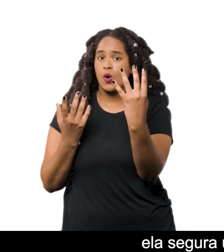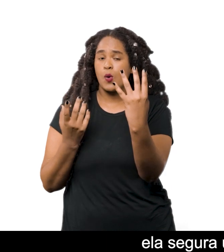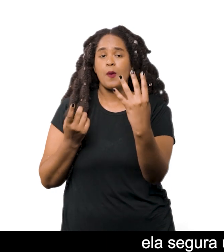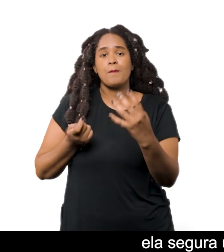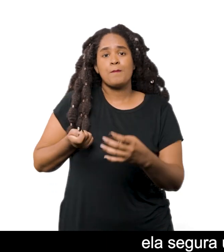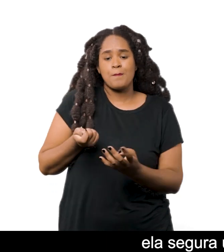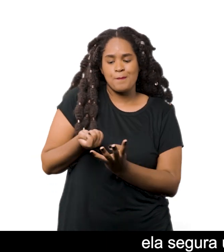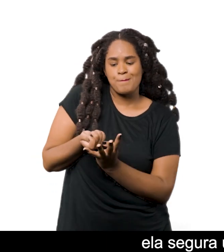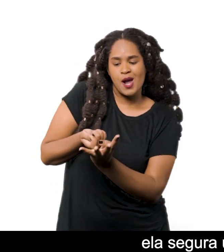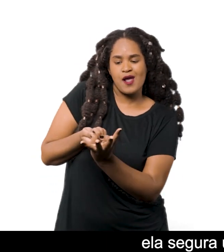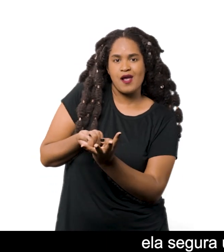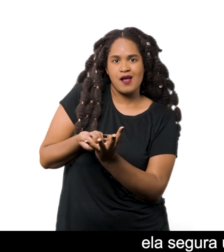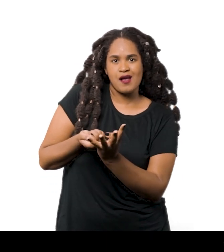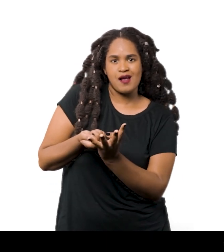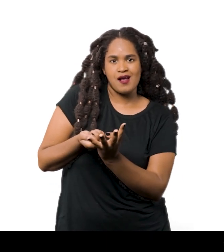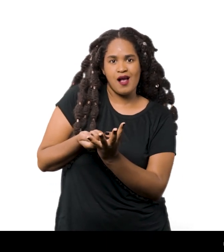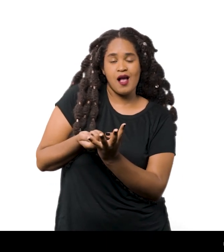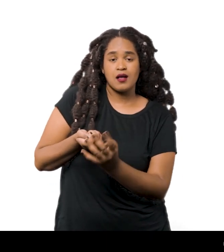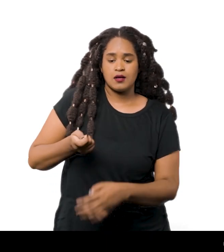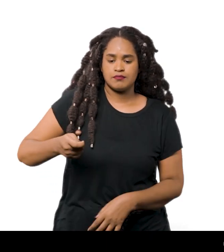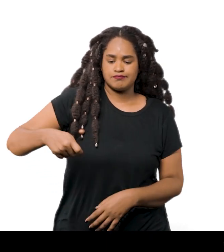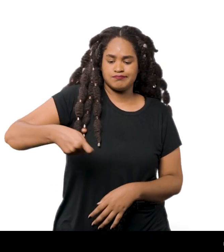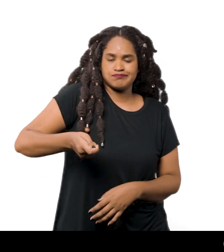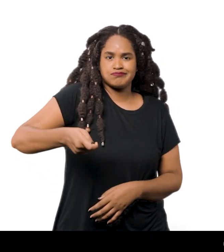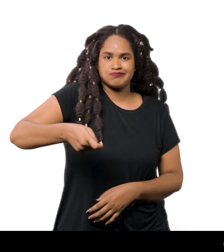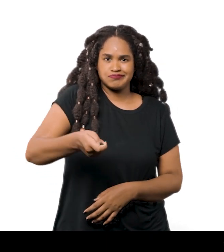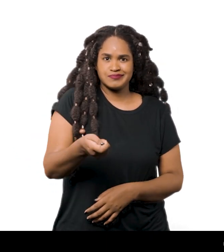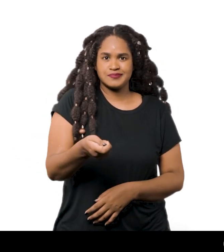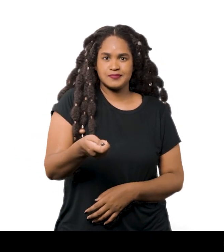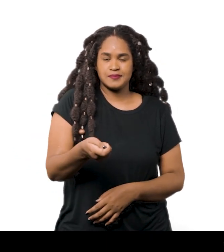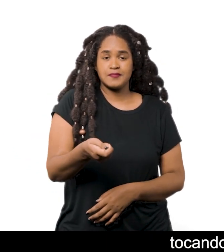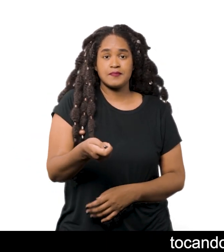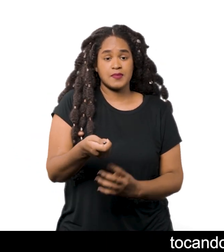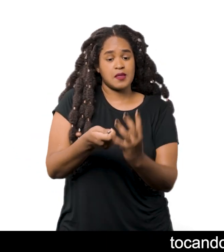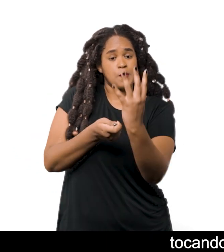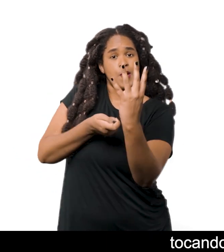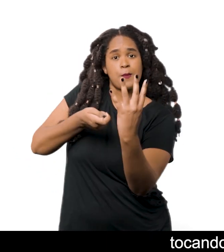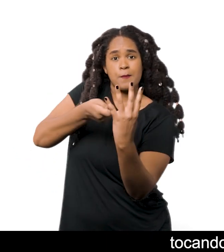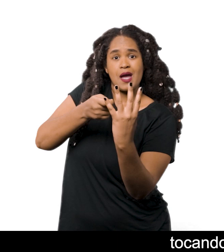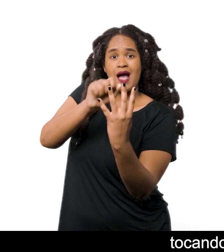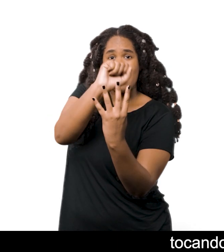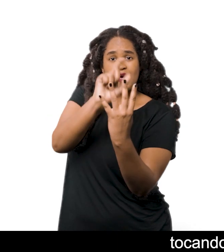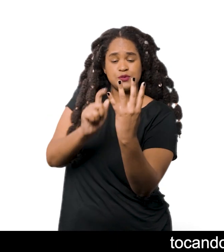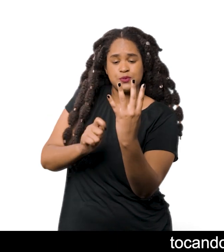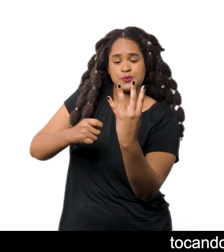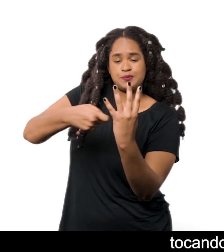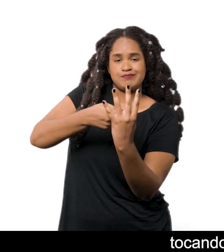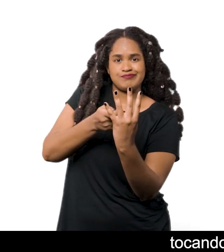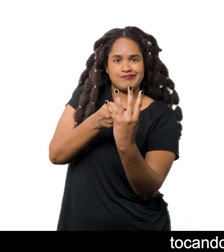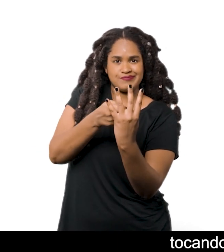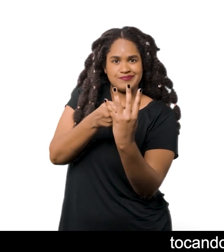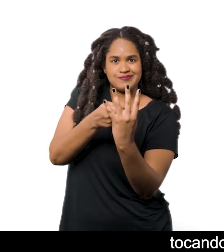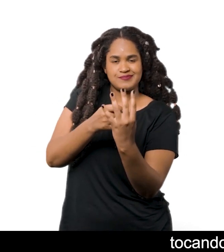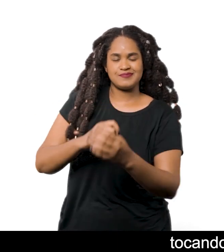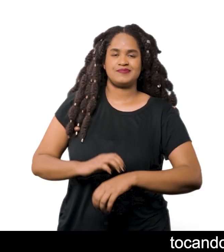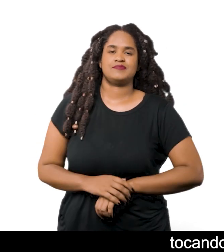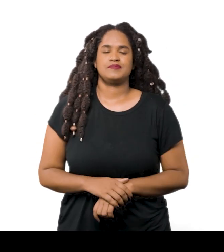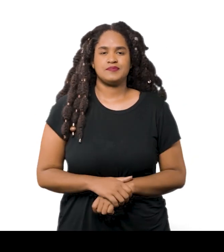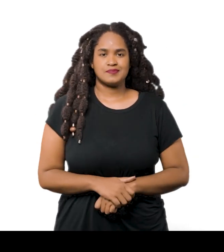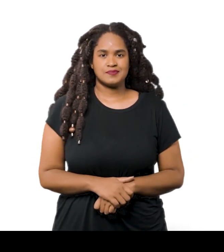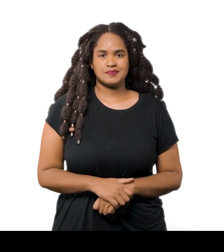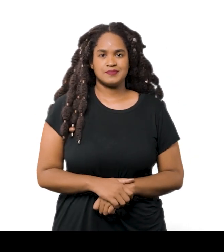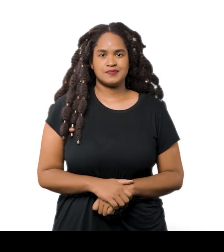pente de madeira com oito dentes E o passa por entre as linhas verticais Tocando a tapeçaria azul que vai surgindo abaixo